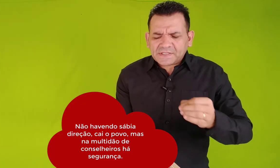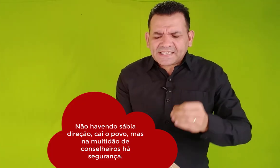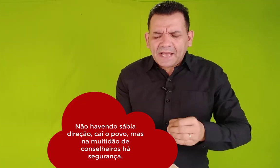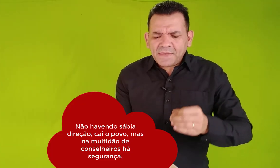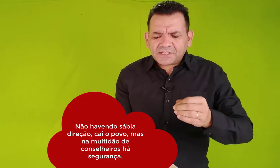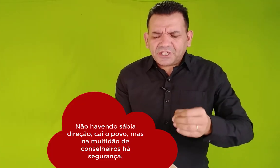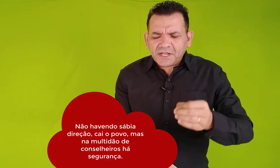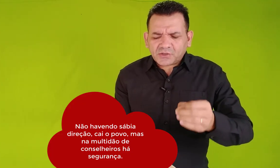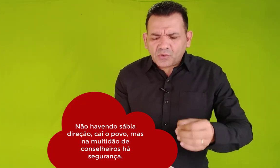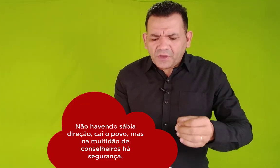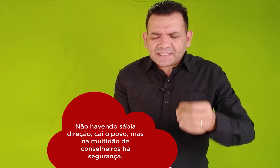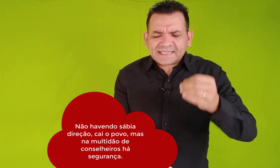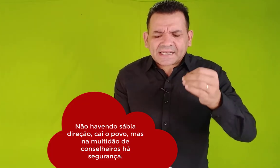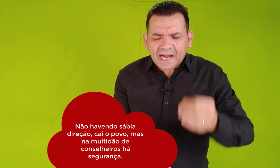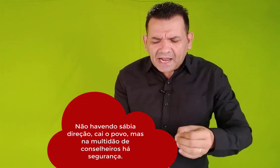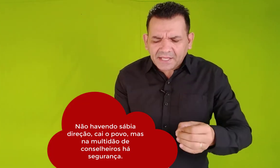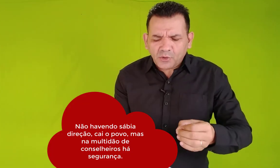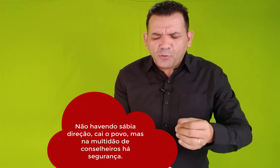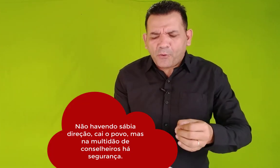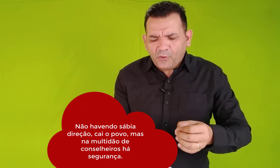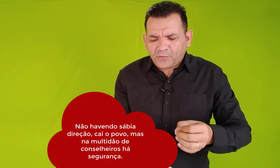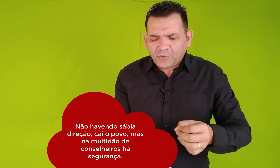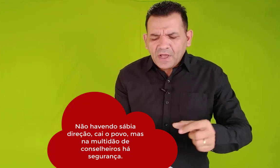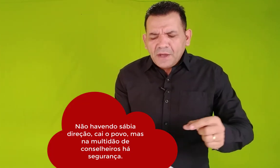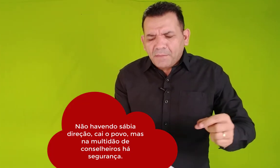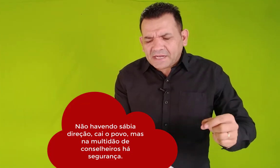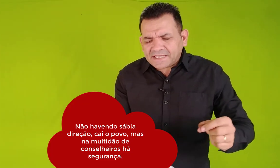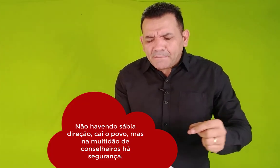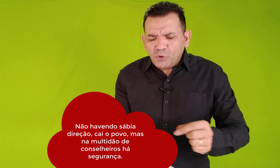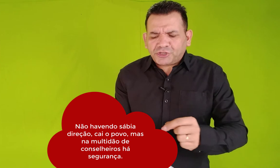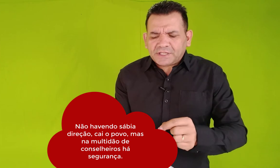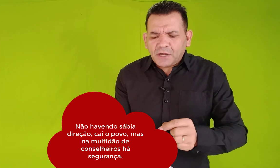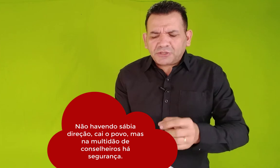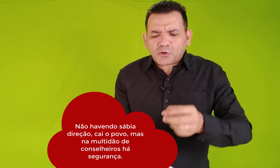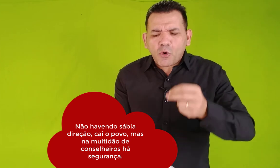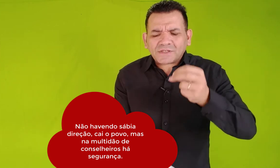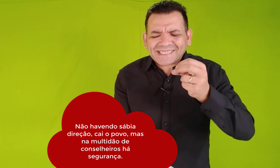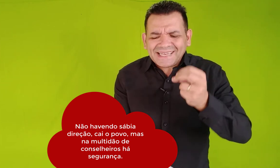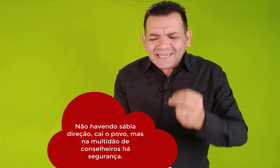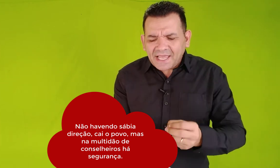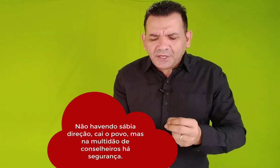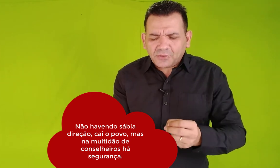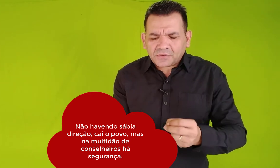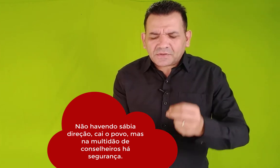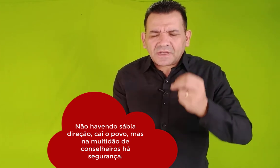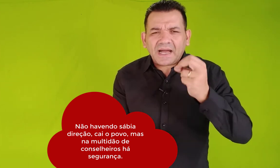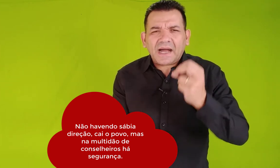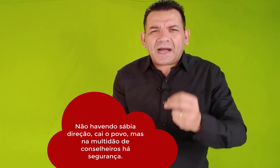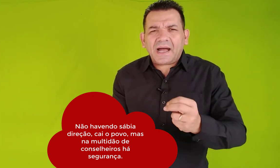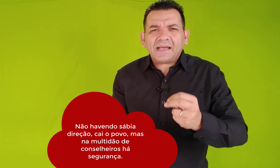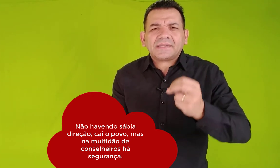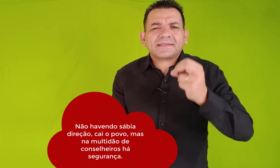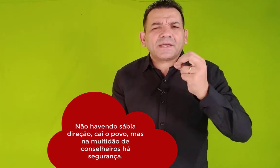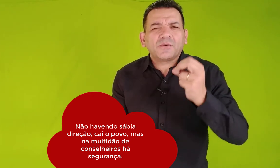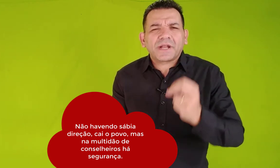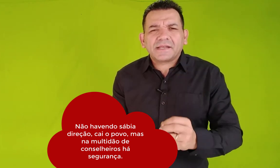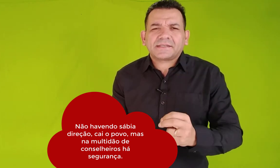sábias direções, cai o povo, mas na multidão de conselheiros há segurança.